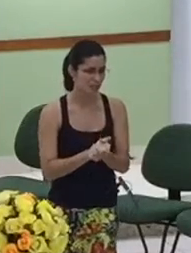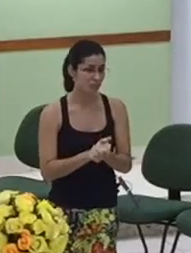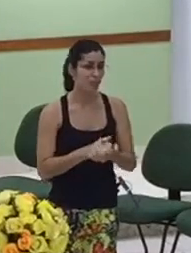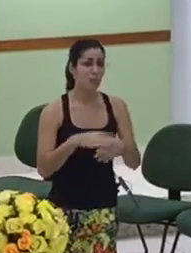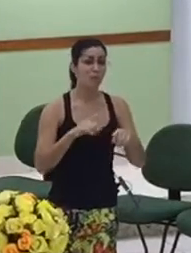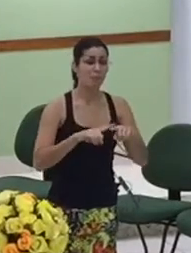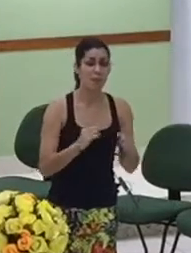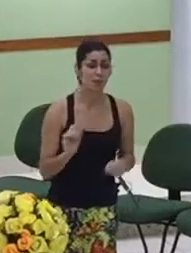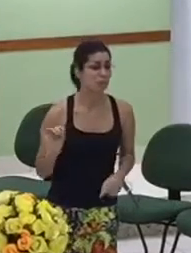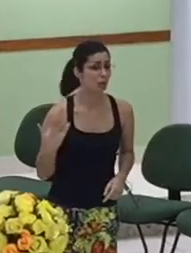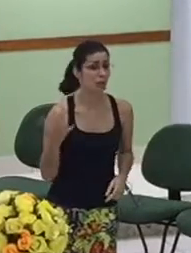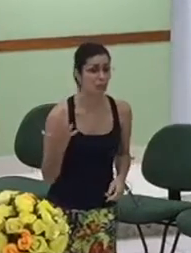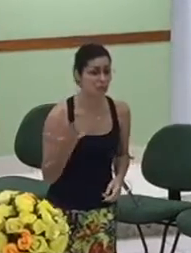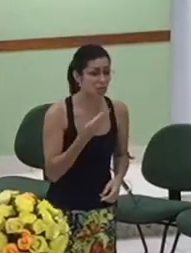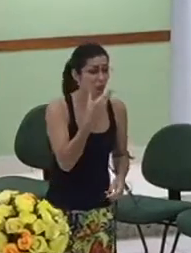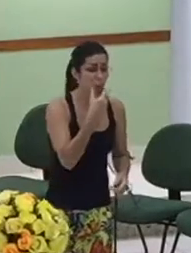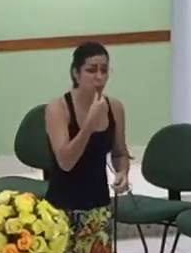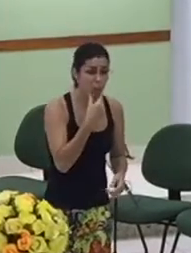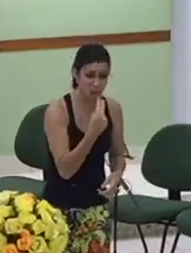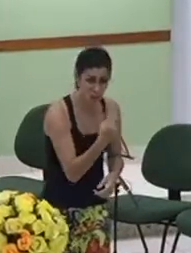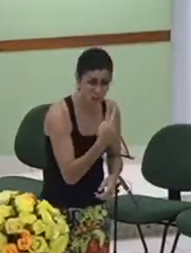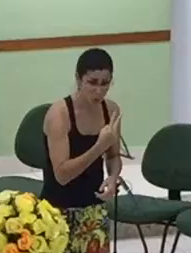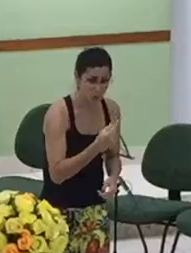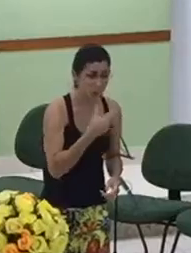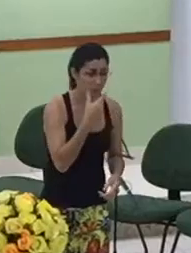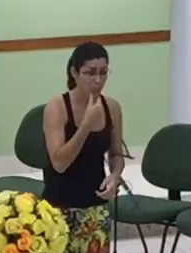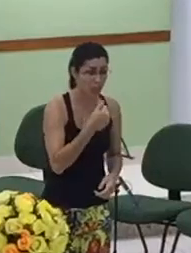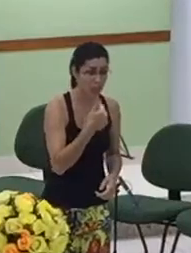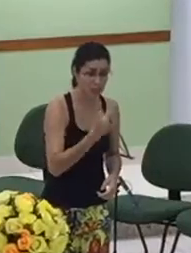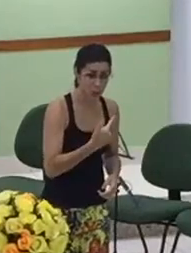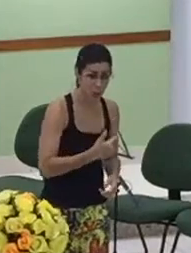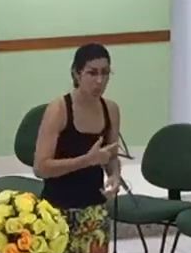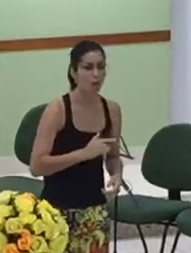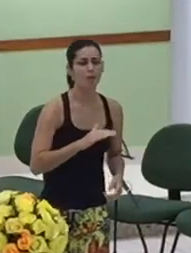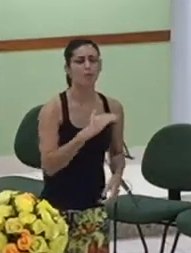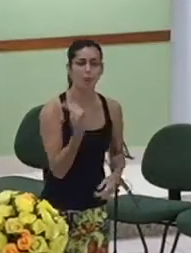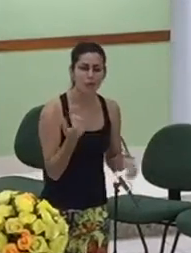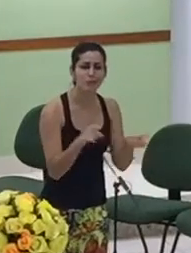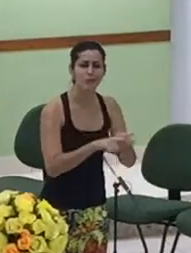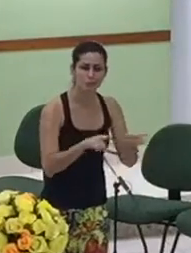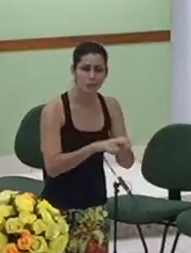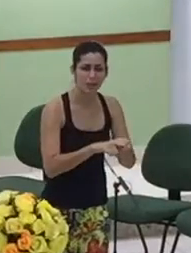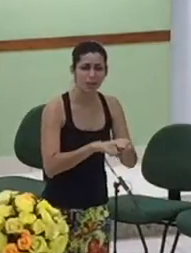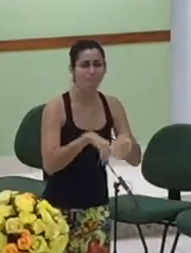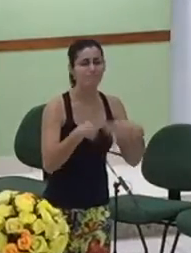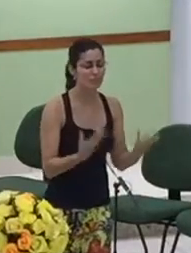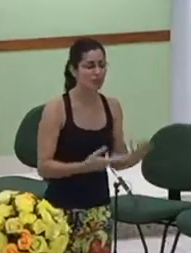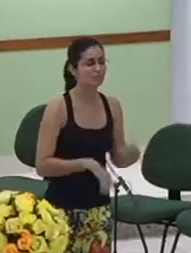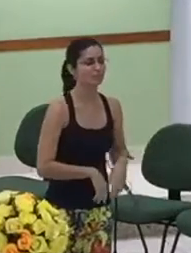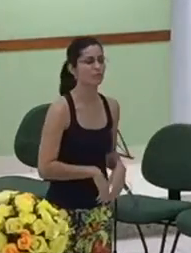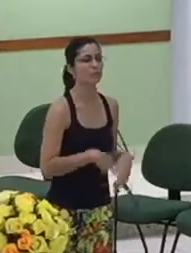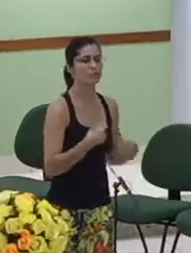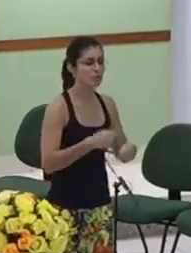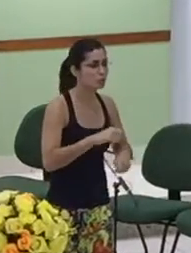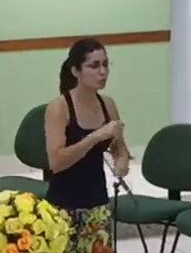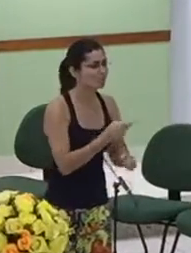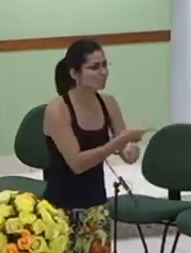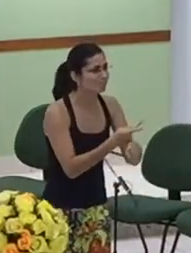o terceiro irmão era muito jovem então Judá disse olha Tamar